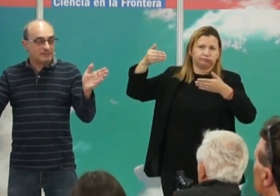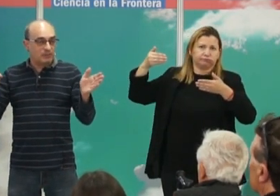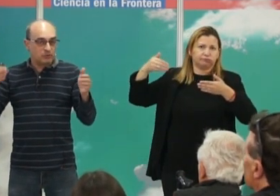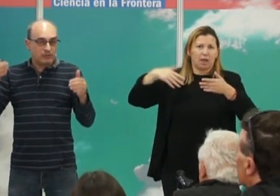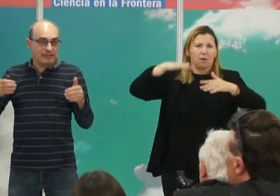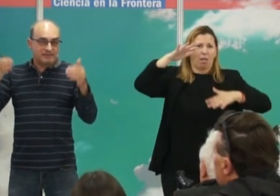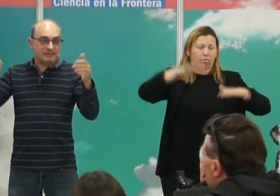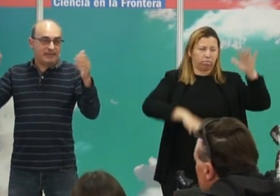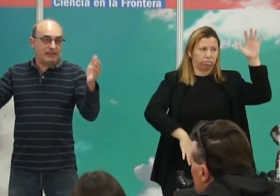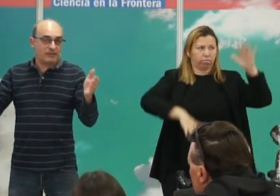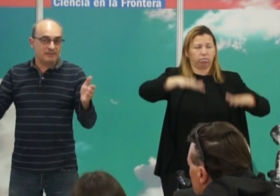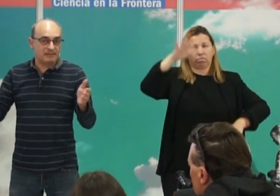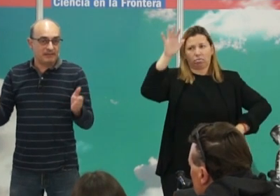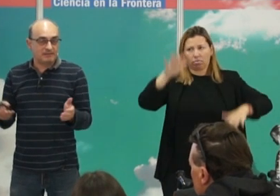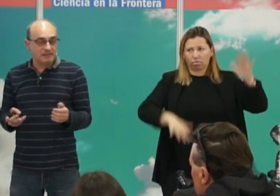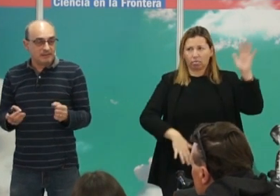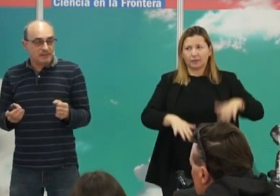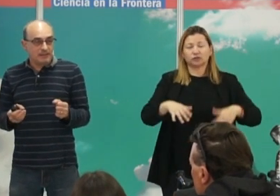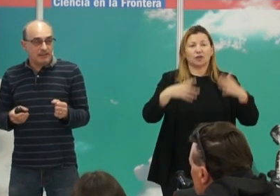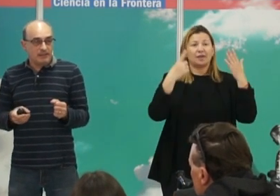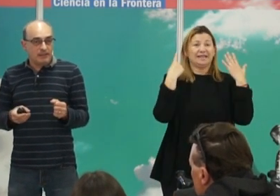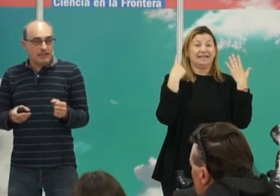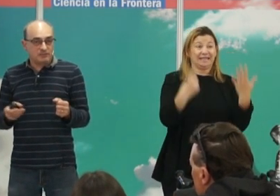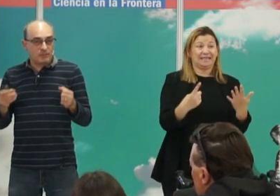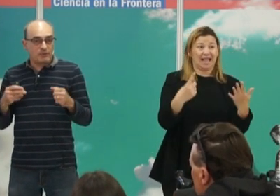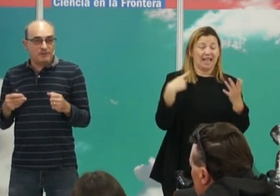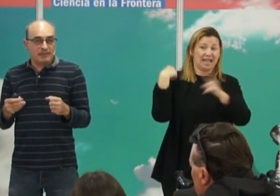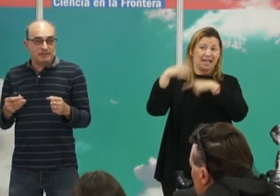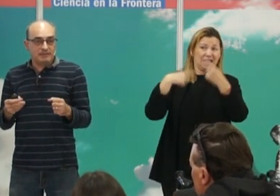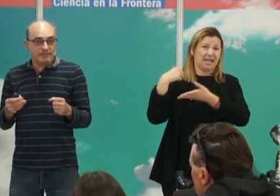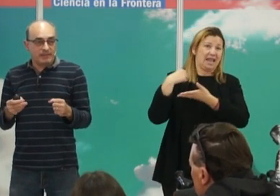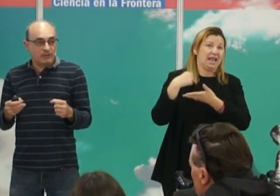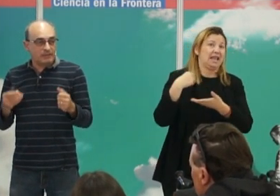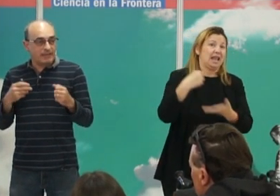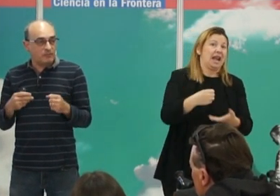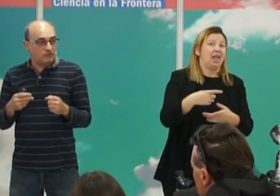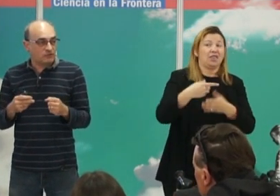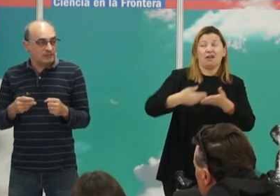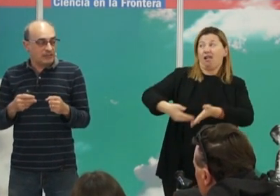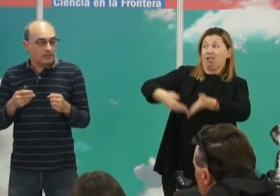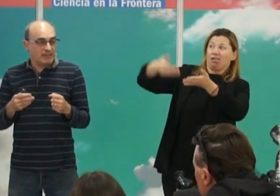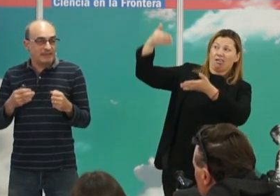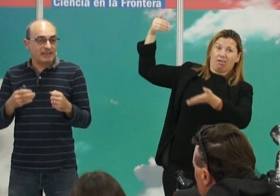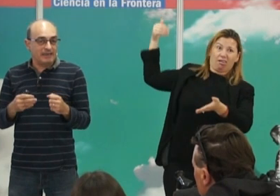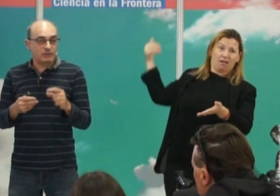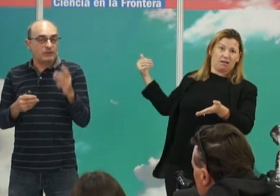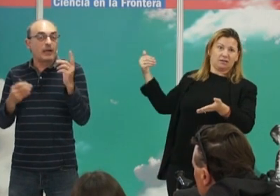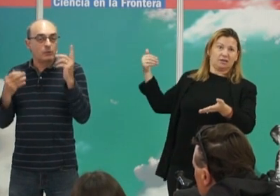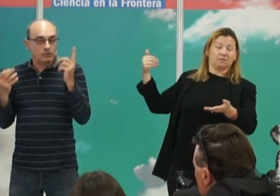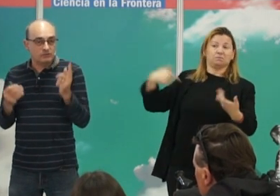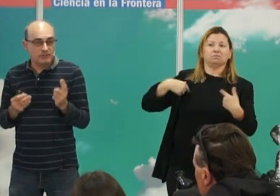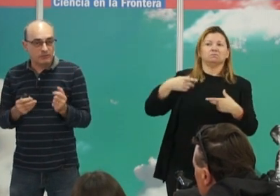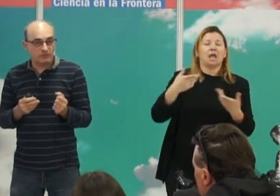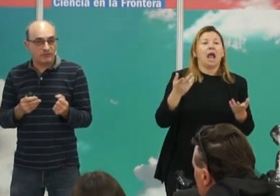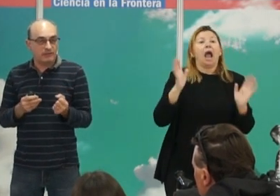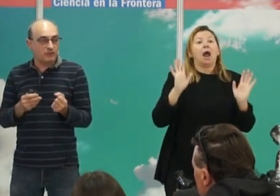hasta el punto de que seis generaciones atrás es muy probable que no tengamos el material genético de